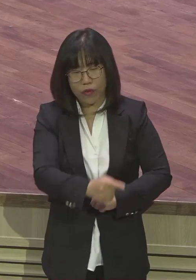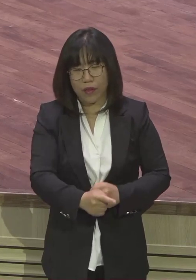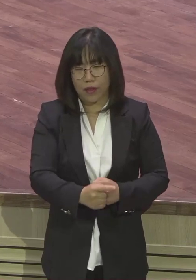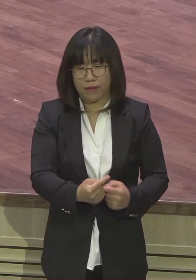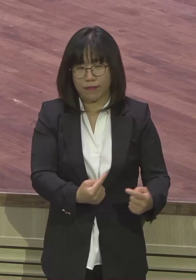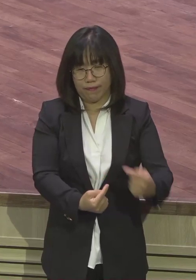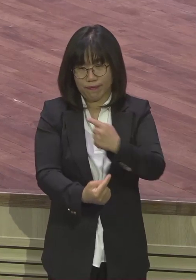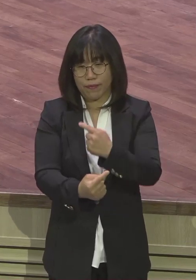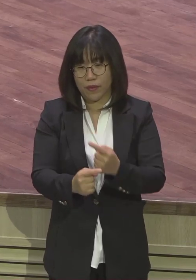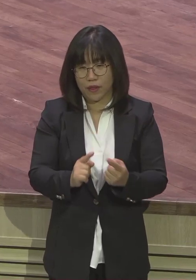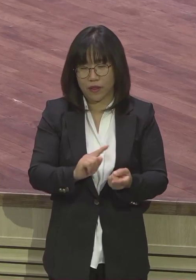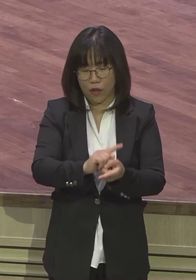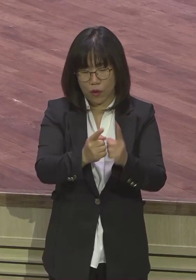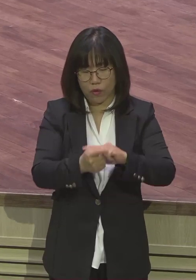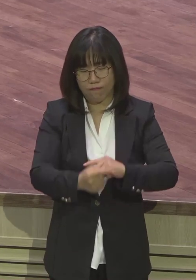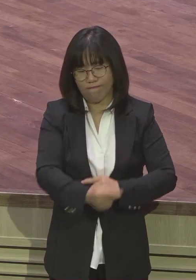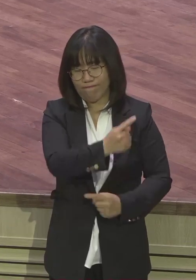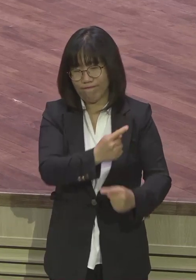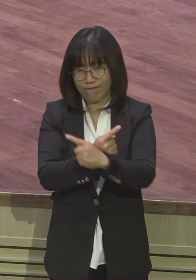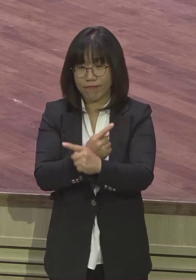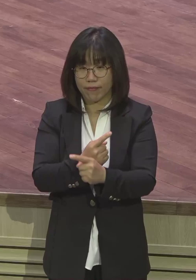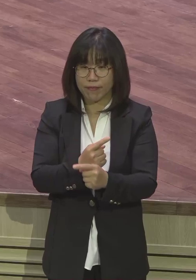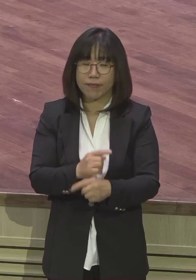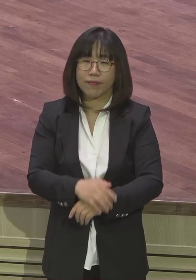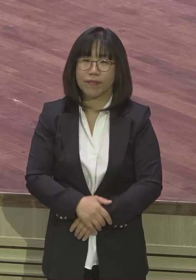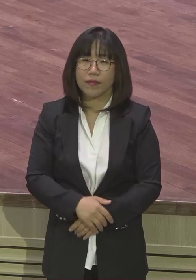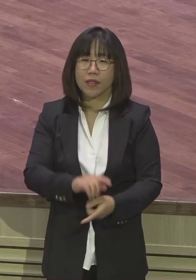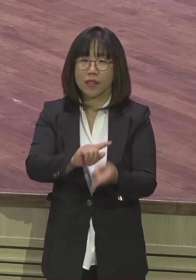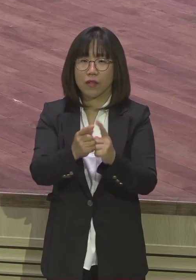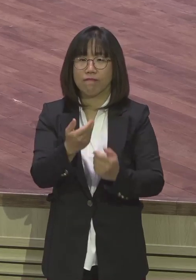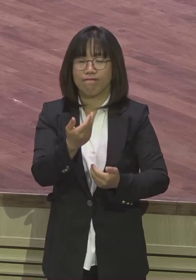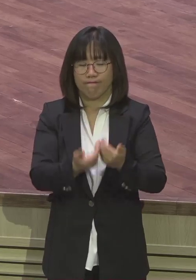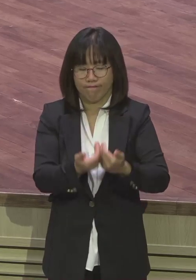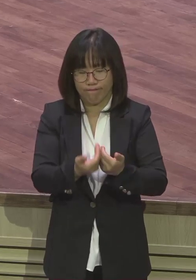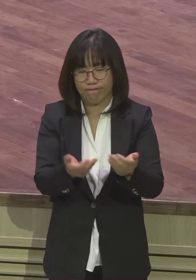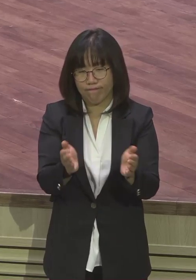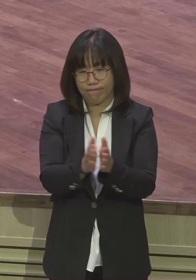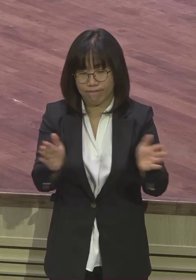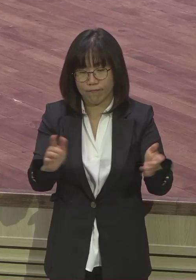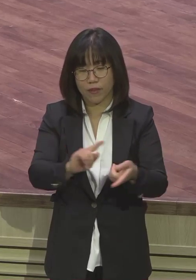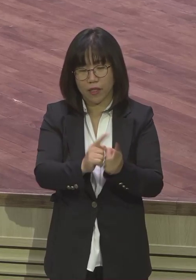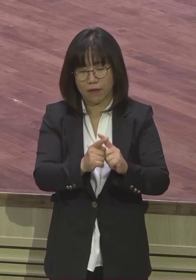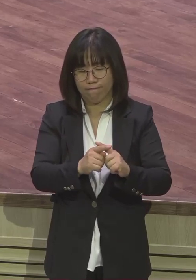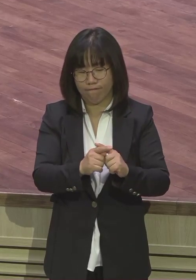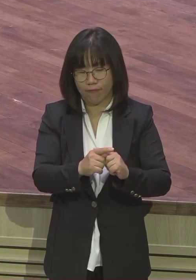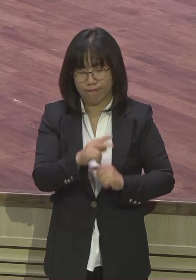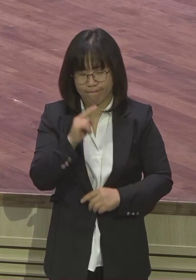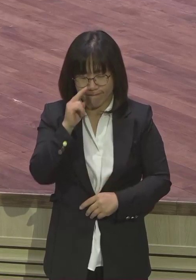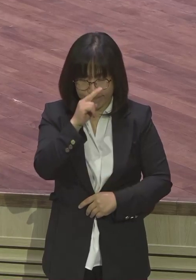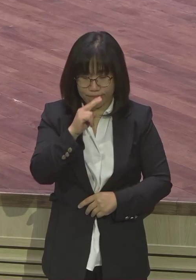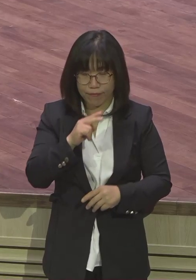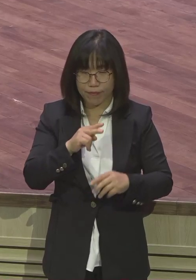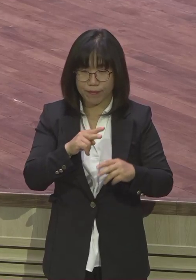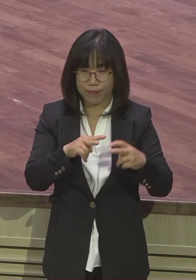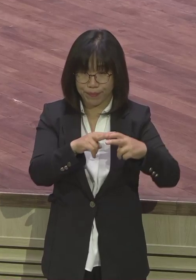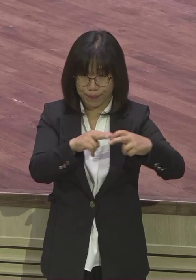서로 책임져요. 책임져요. 반목과 갈등이 계속된 거예요. 장세기 3장이. 죄가 두려우면서